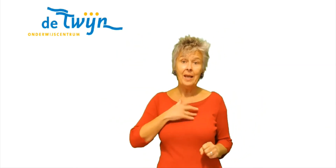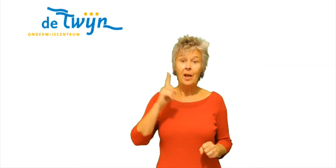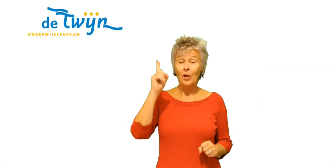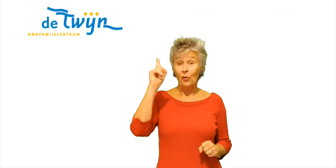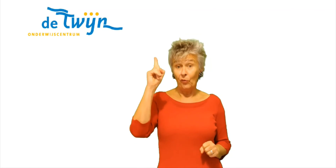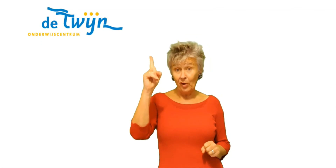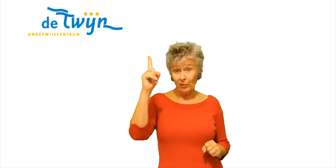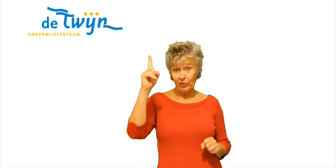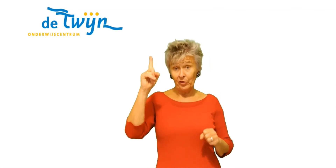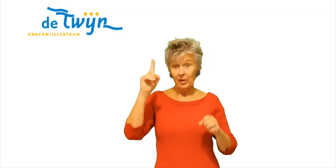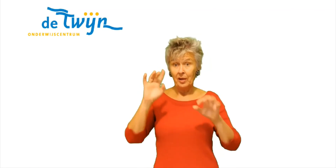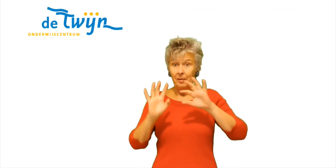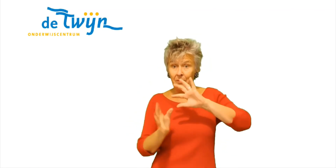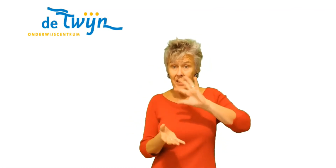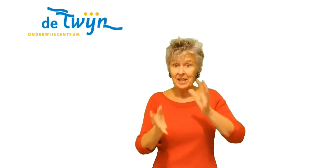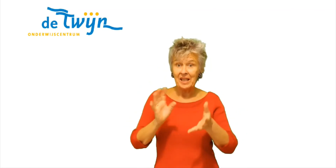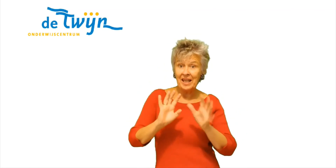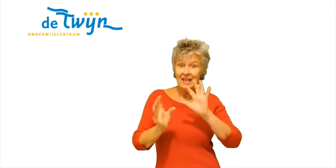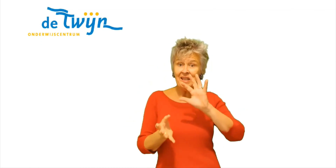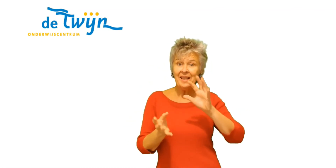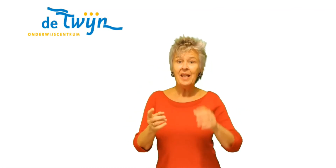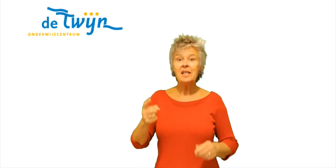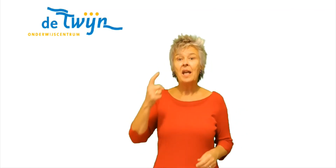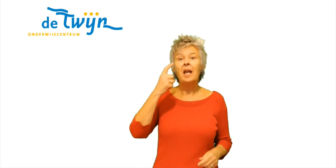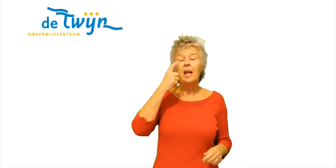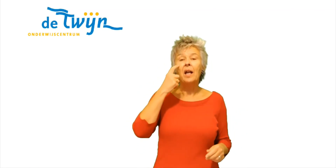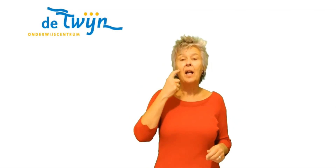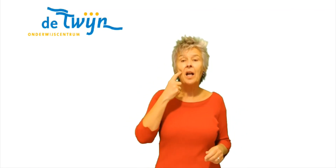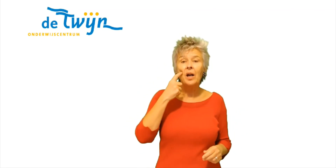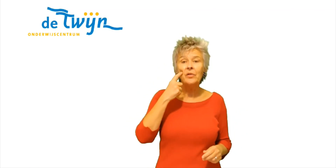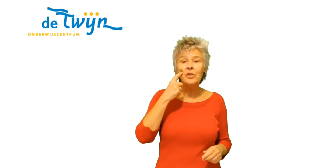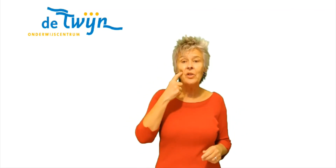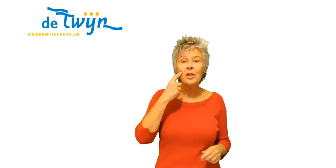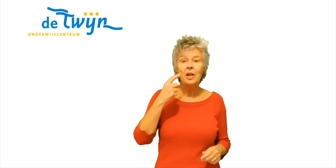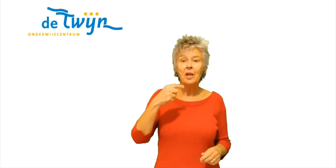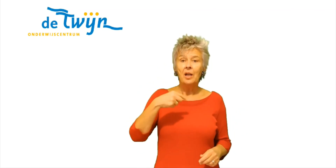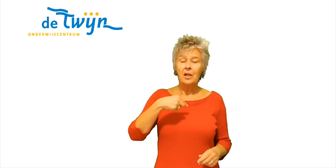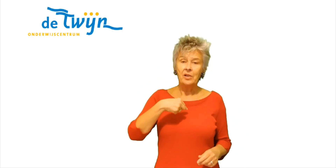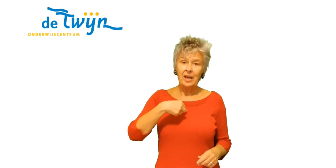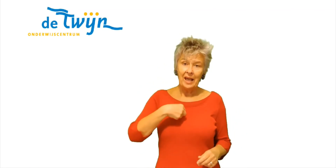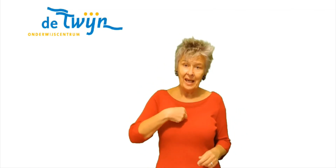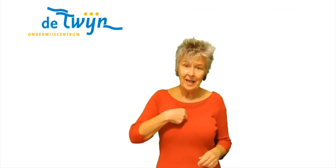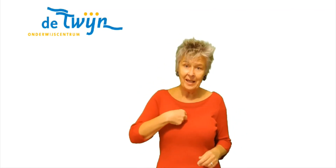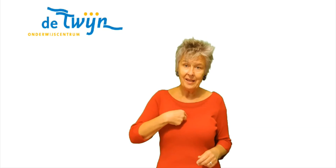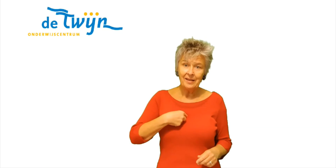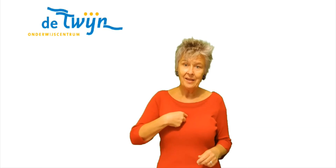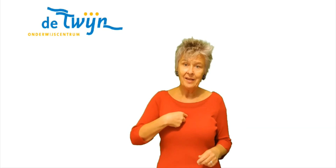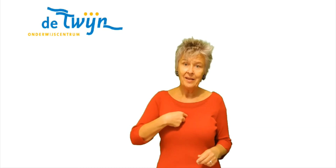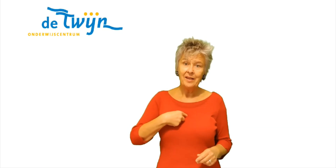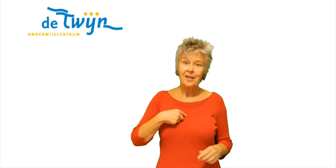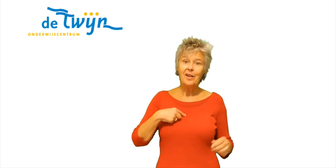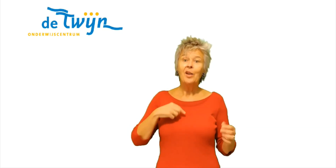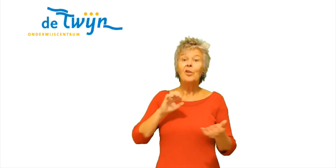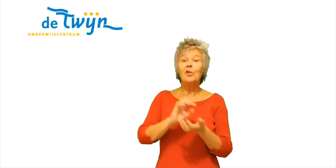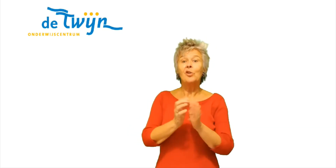Want misschien is er een kans Als ik de